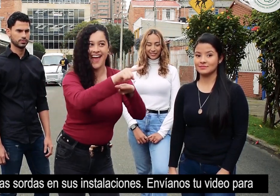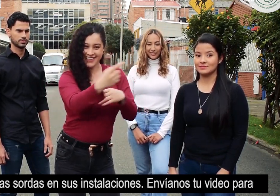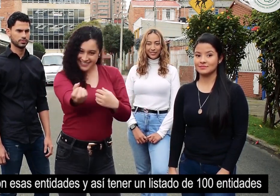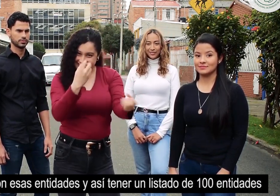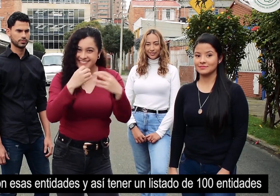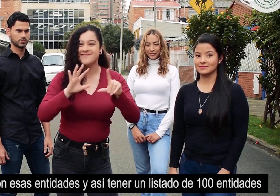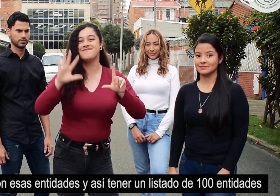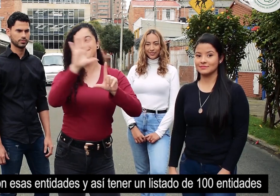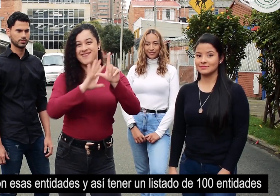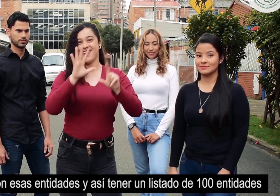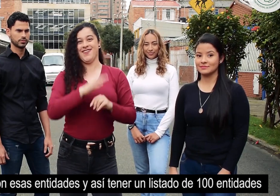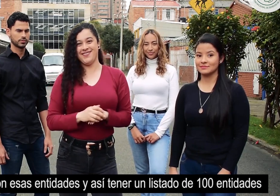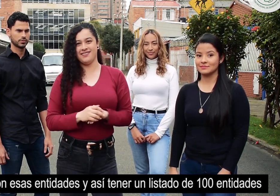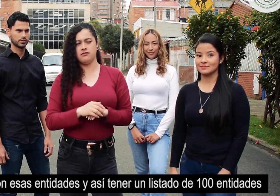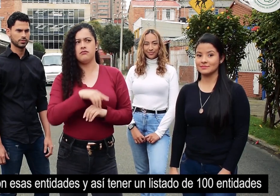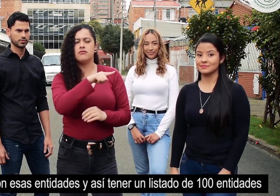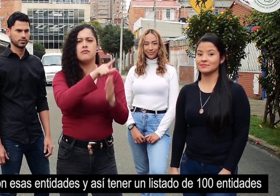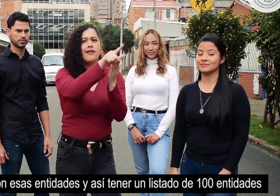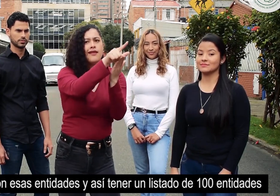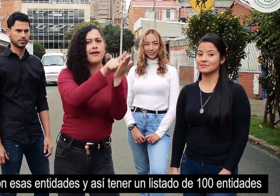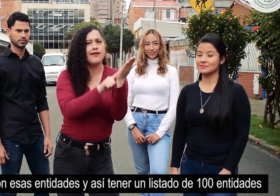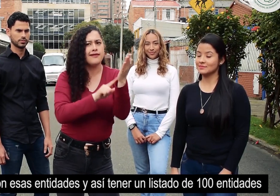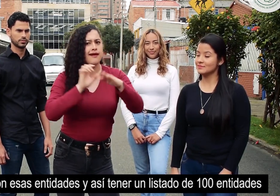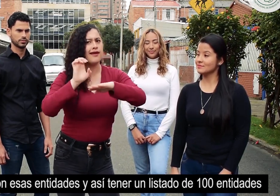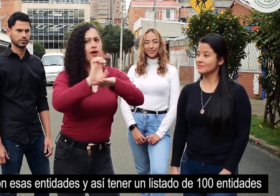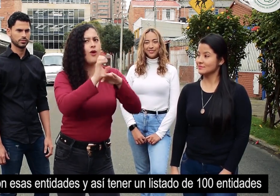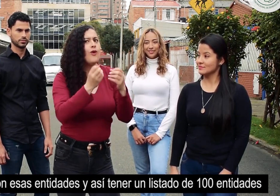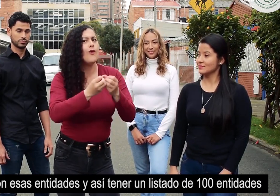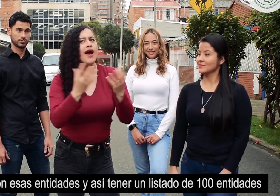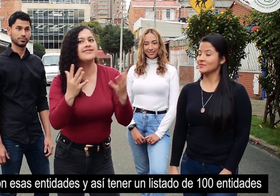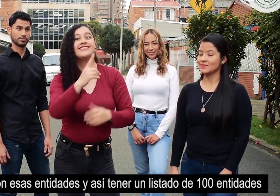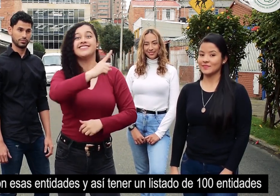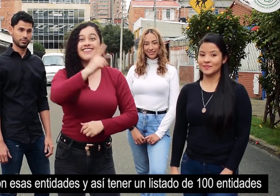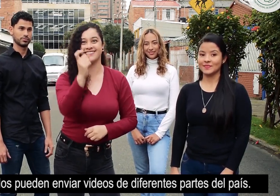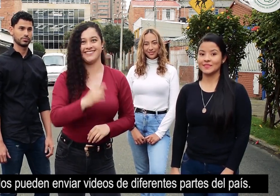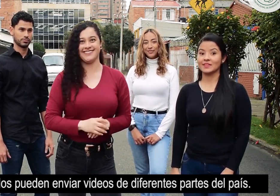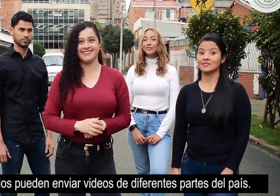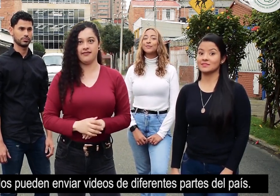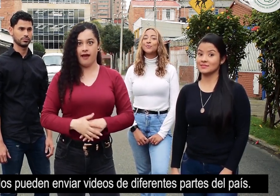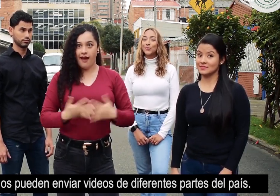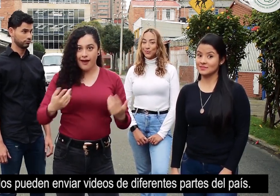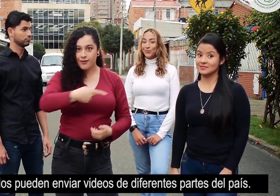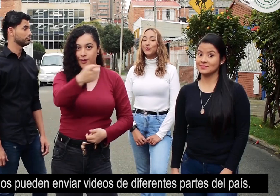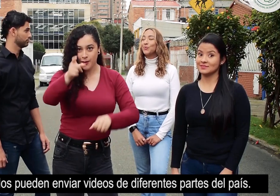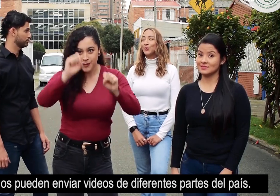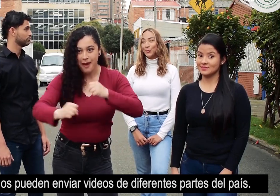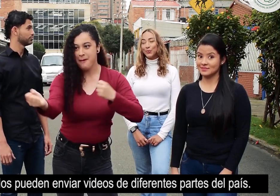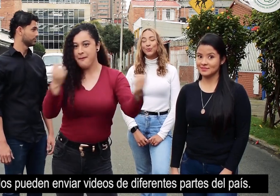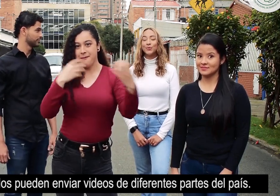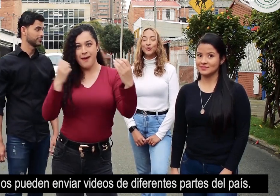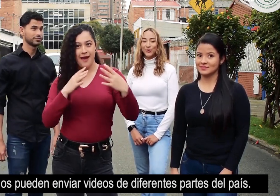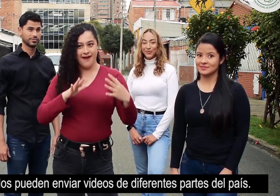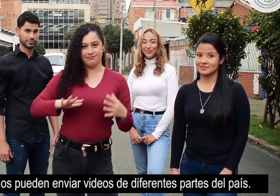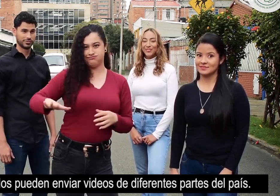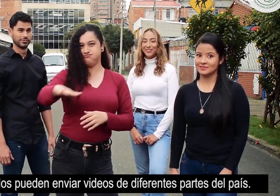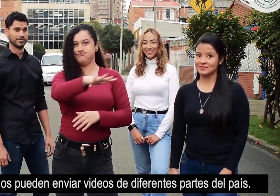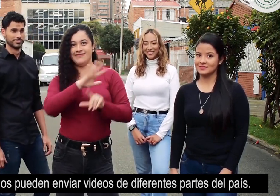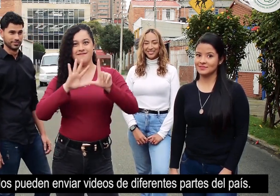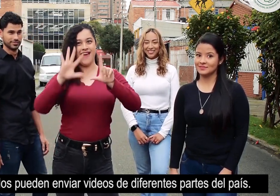Envíanos tu video para saber cuáles son esas entidades y así tener un listado de 100 entidades accesibles. Nos pueden